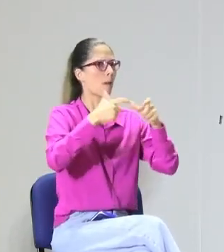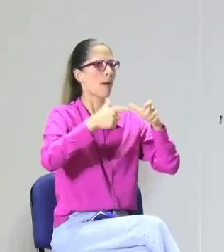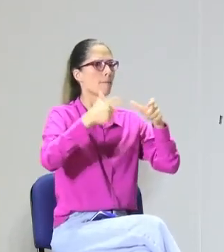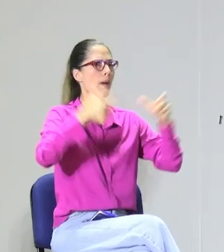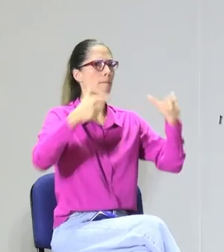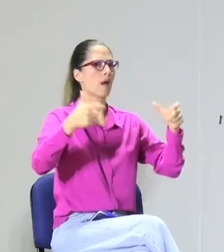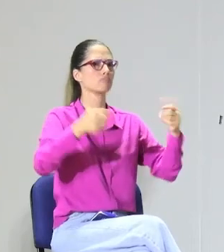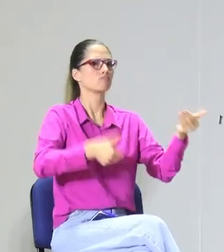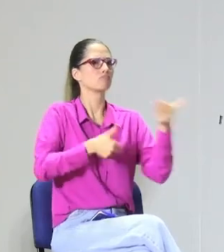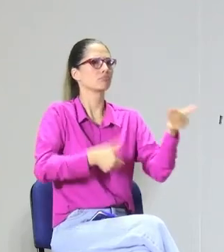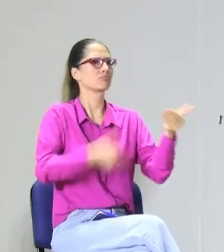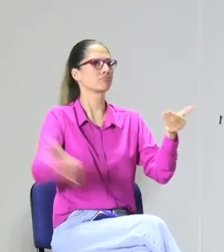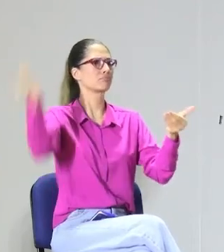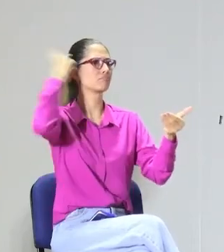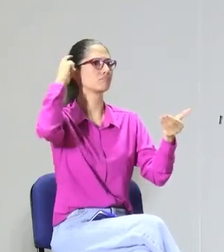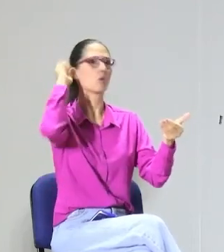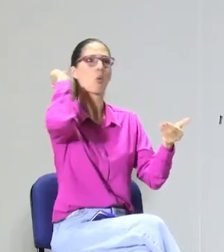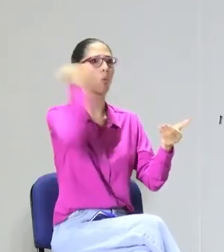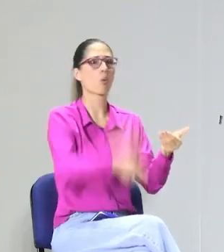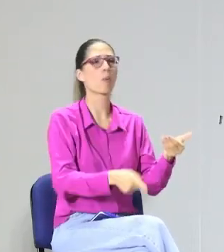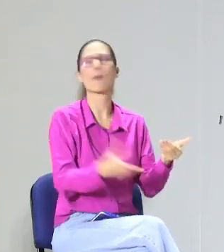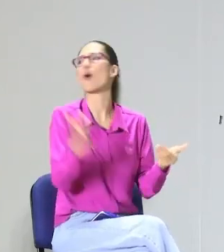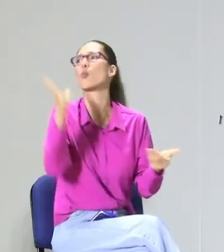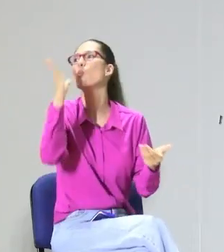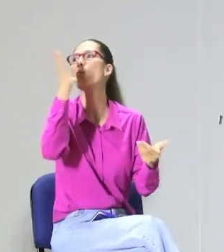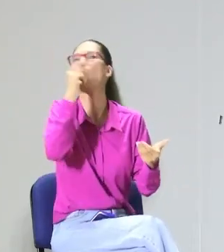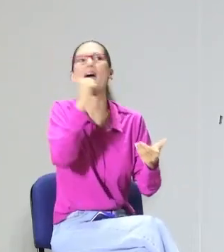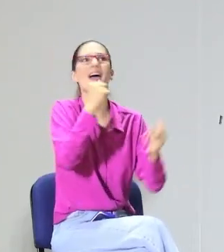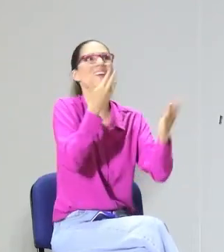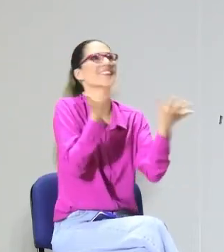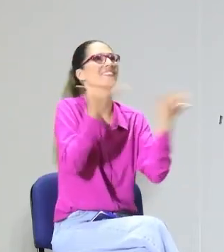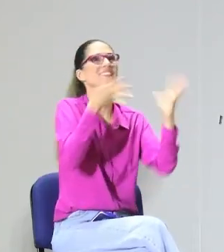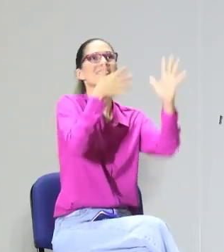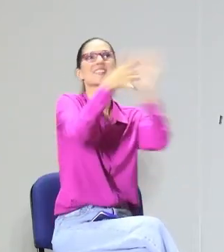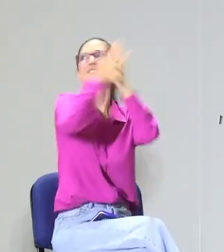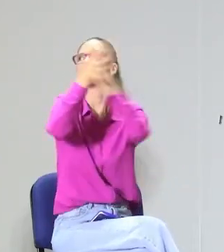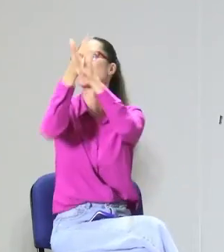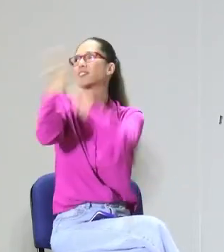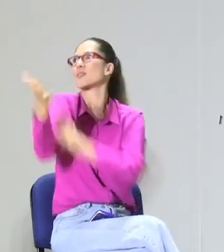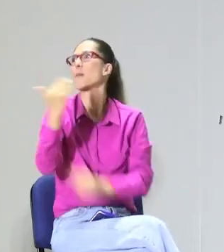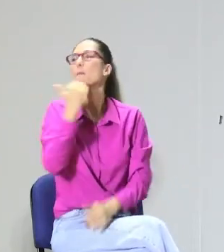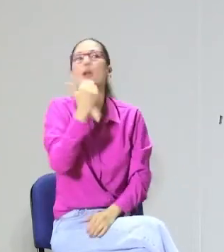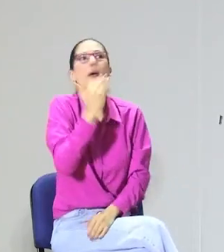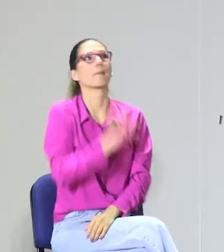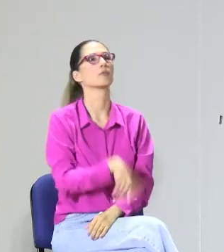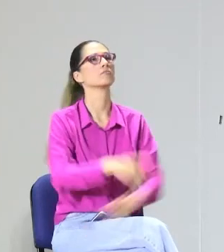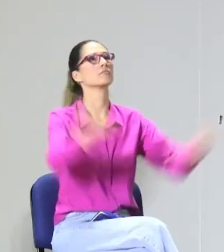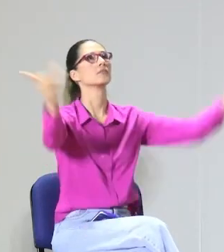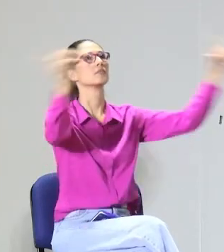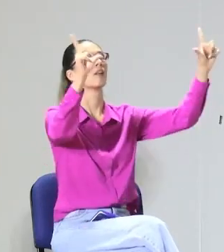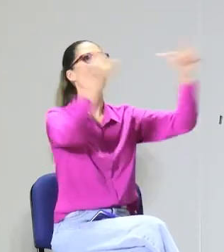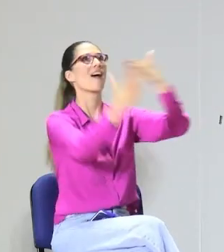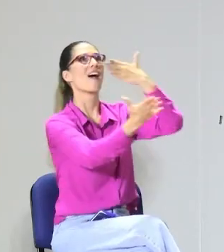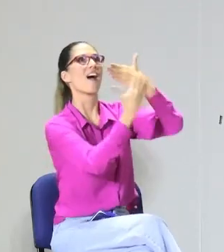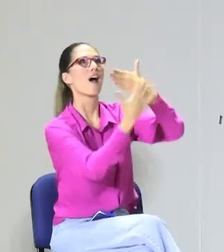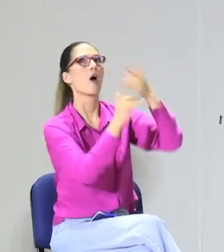vulnerado esa identidad de nuestros niños. Vemos que cada más bebés están siendo implantados.